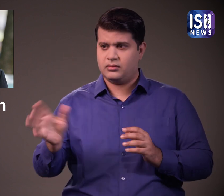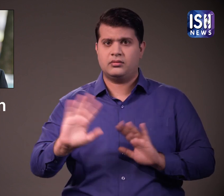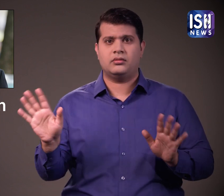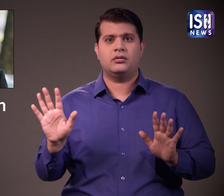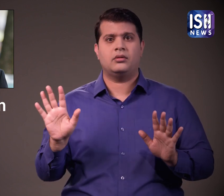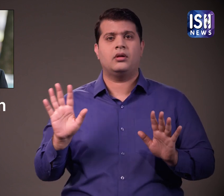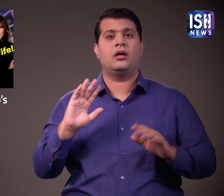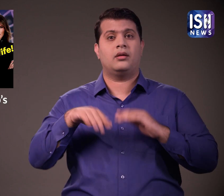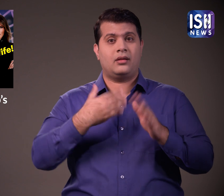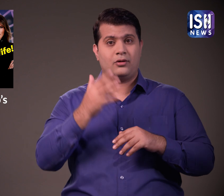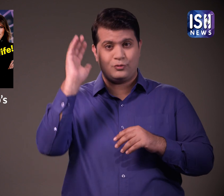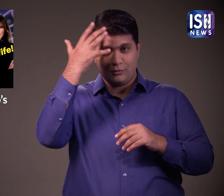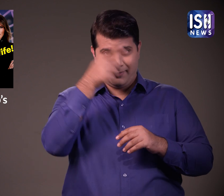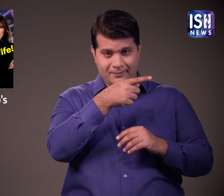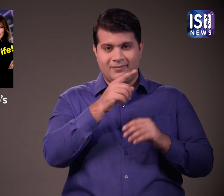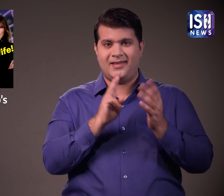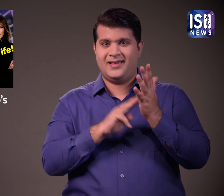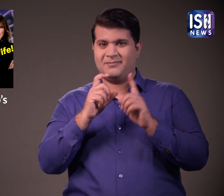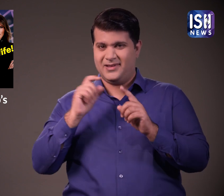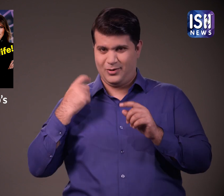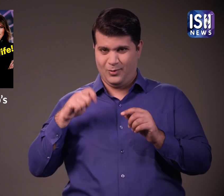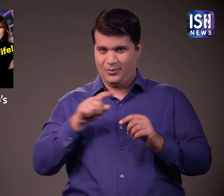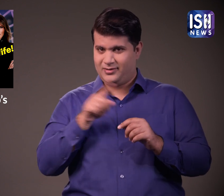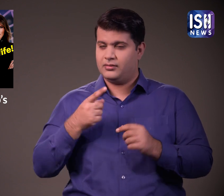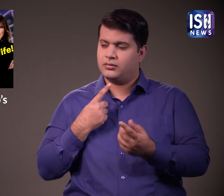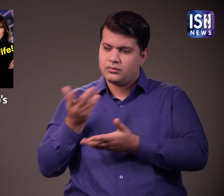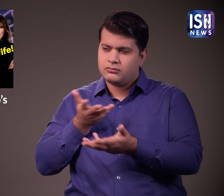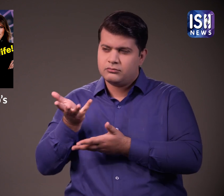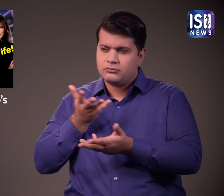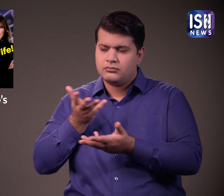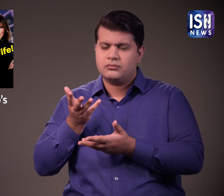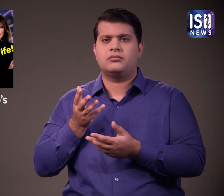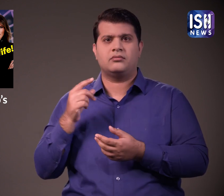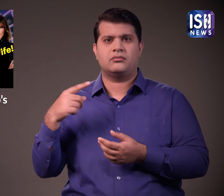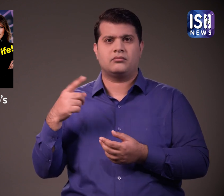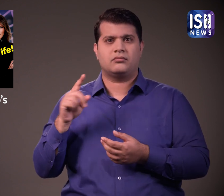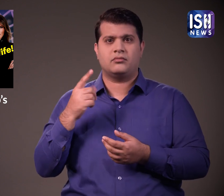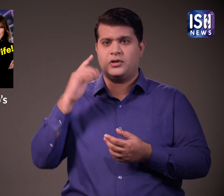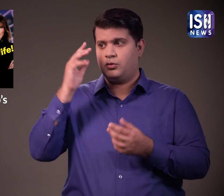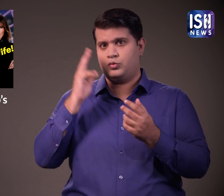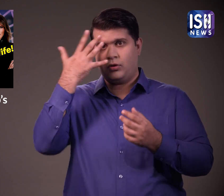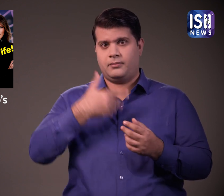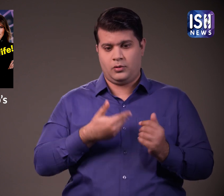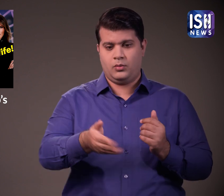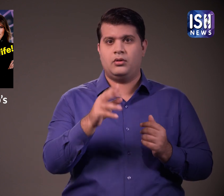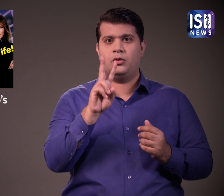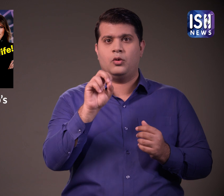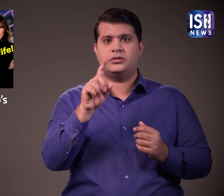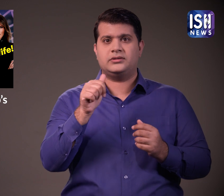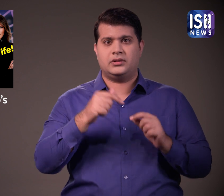फिर 2016 में ट्रम्प और कोहन को एसास हुआ कि अगर डैनियल ने अपना